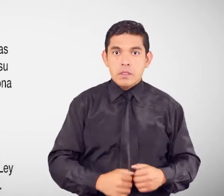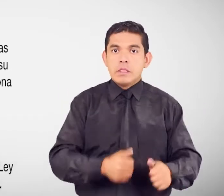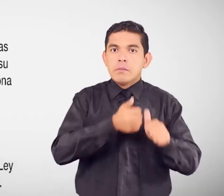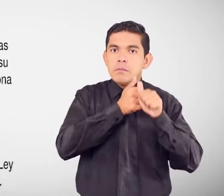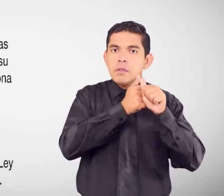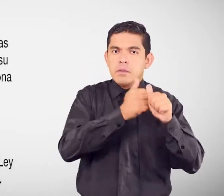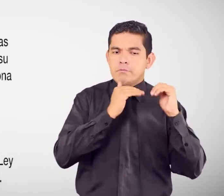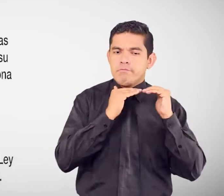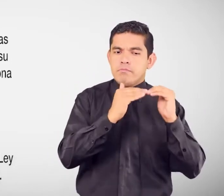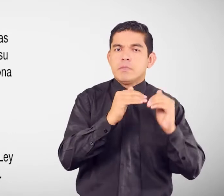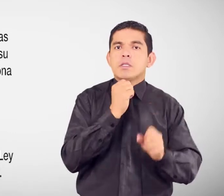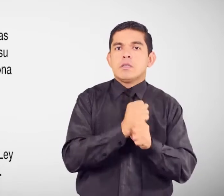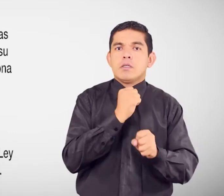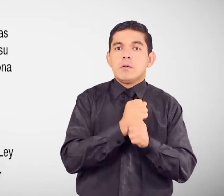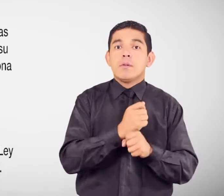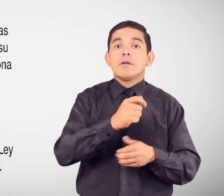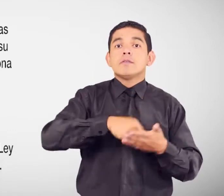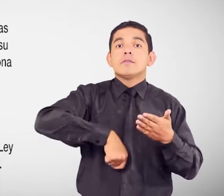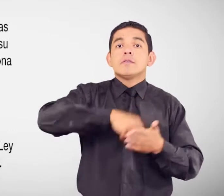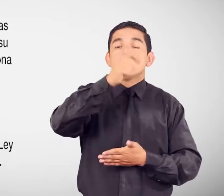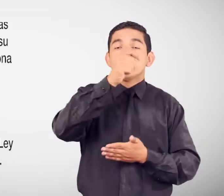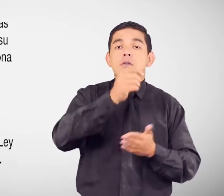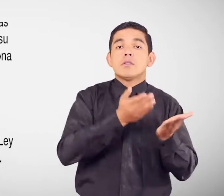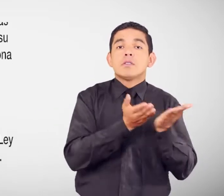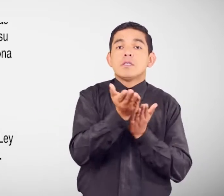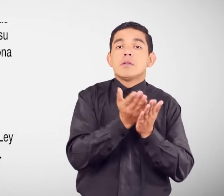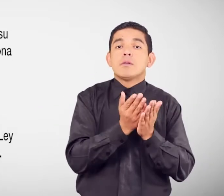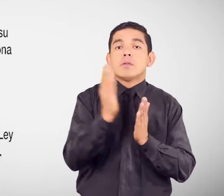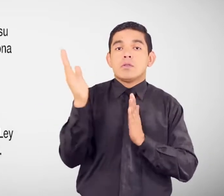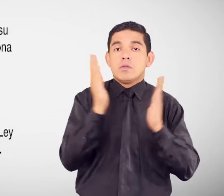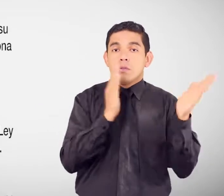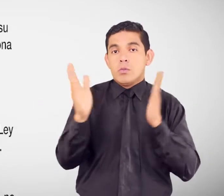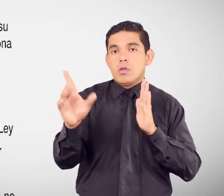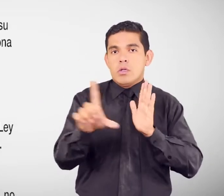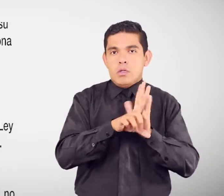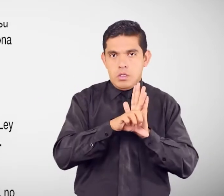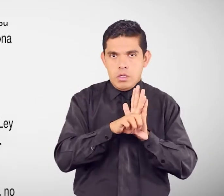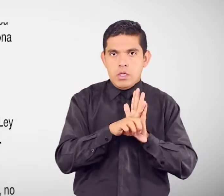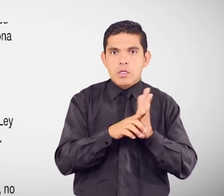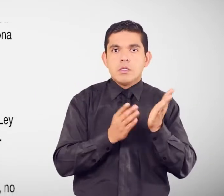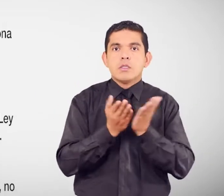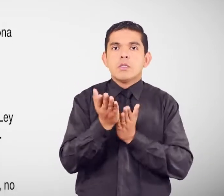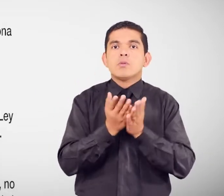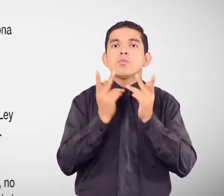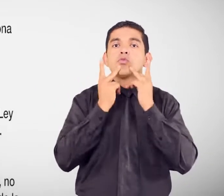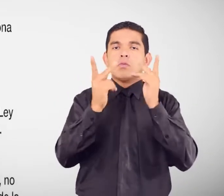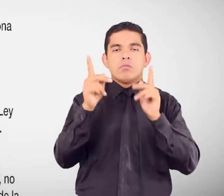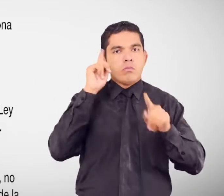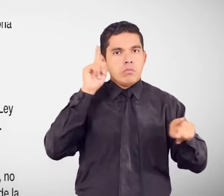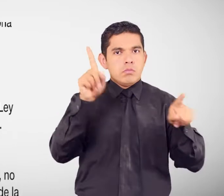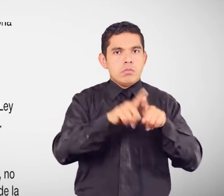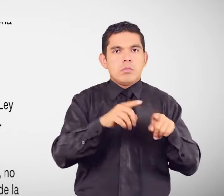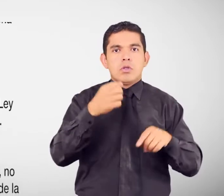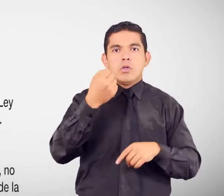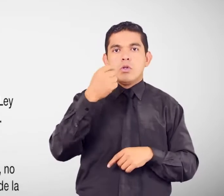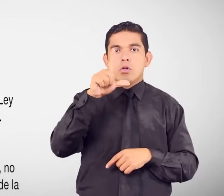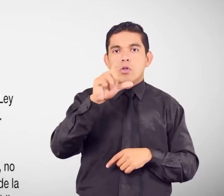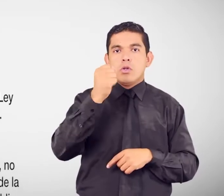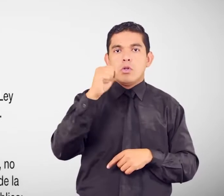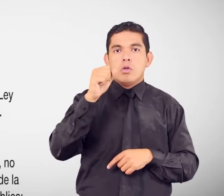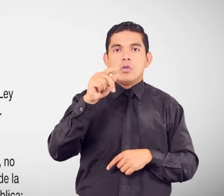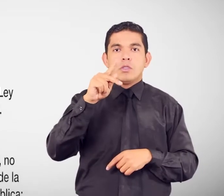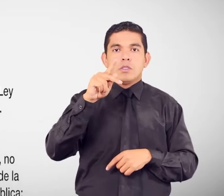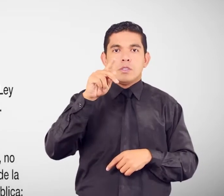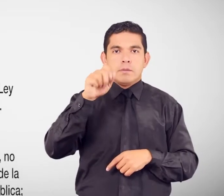contratos de servicios ocasionales De acuerdo a la Ley Orgánica del Servicio Público Lo SEP ¿En qué